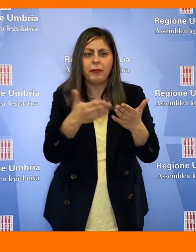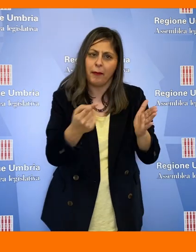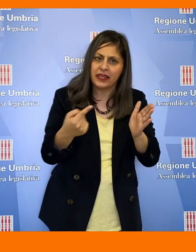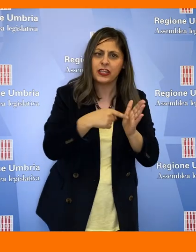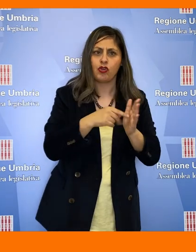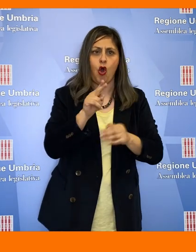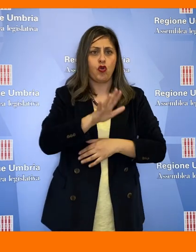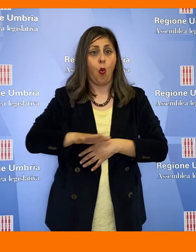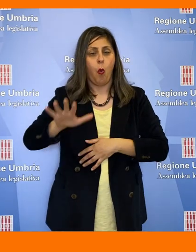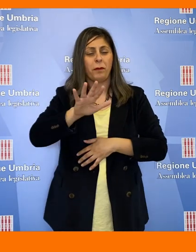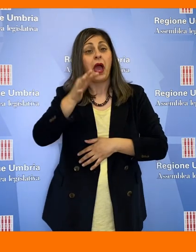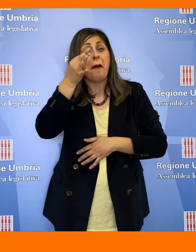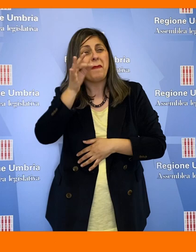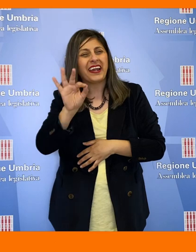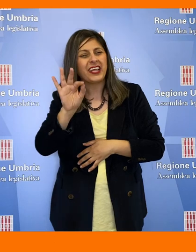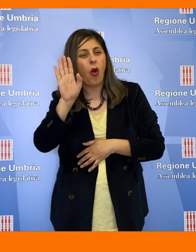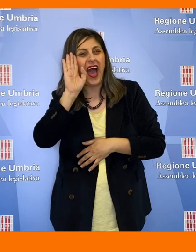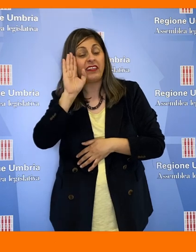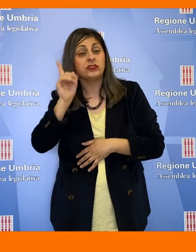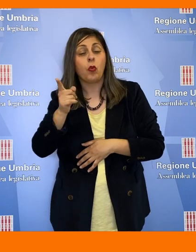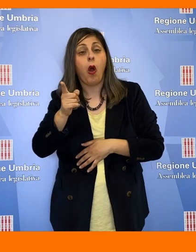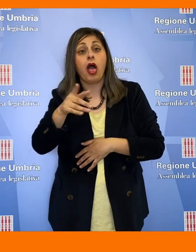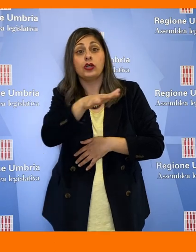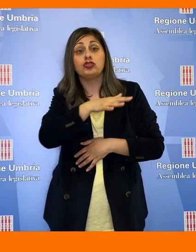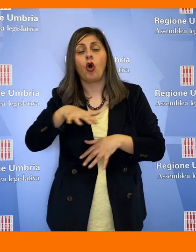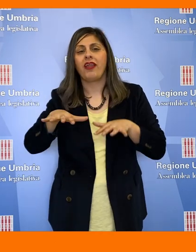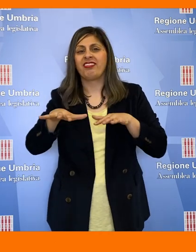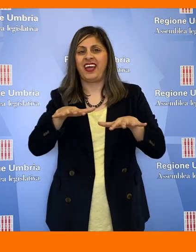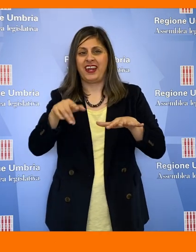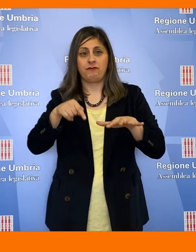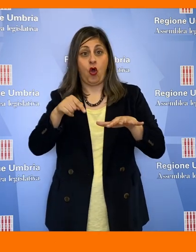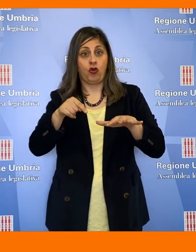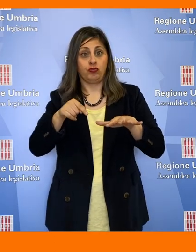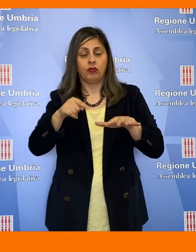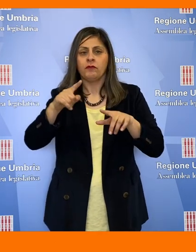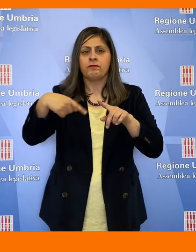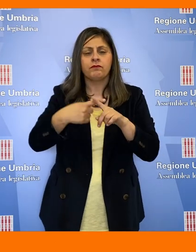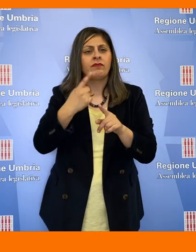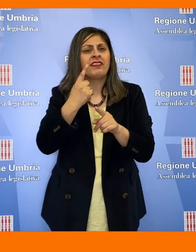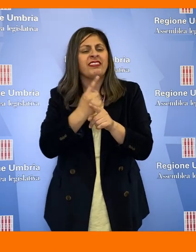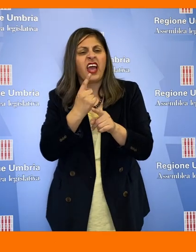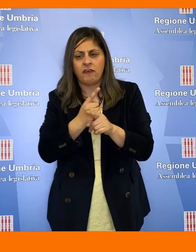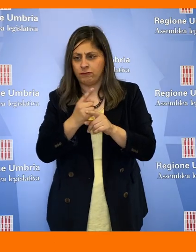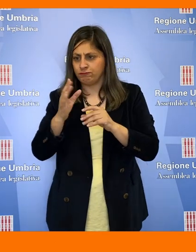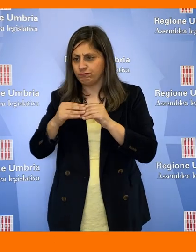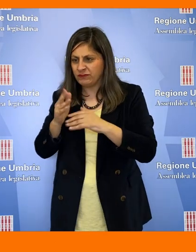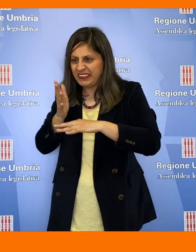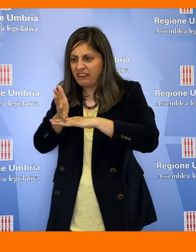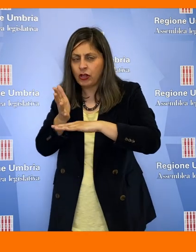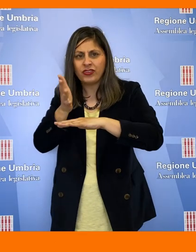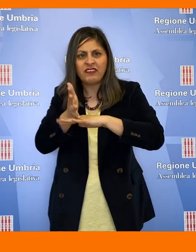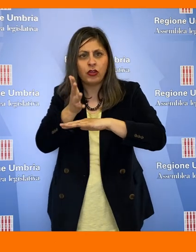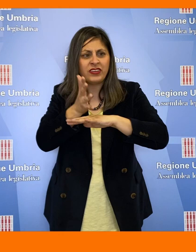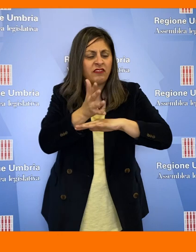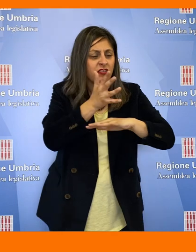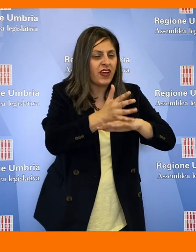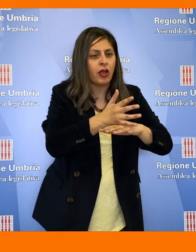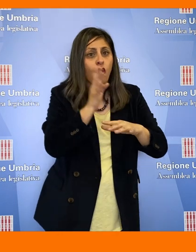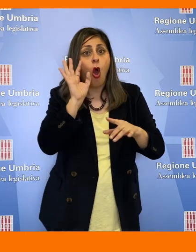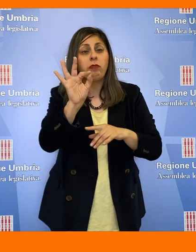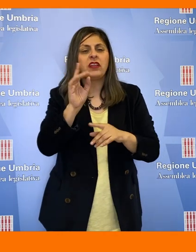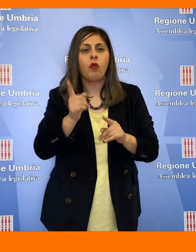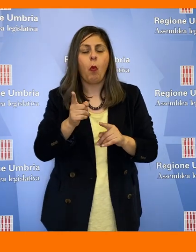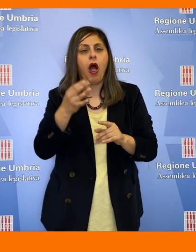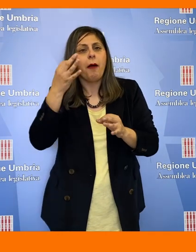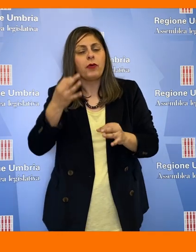Umbria con particolare attenzione ai territori colpiti dal sisma, porre anche in essere ogni opportunazione affinché sia incentivato e